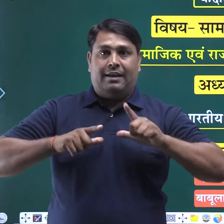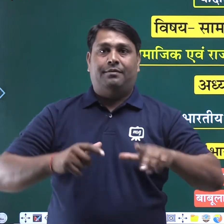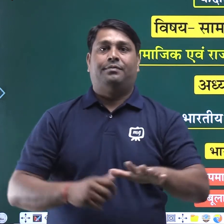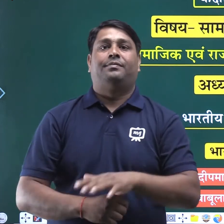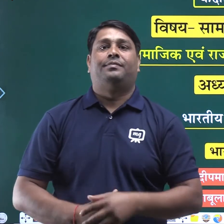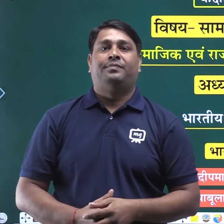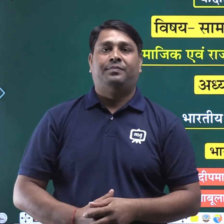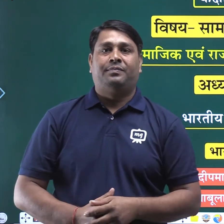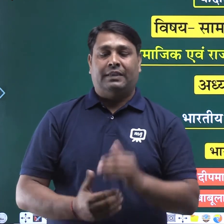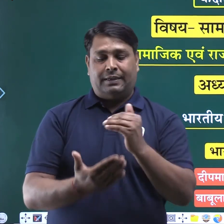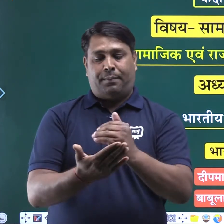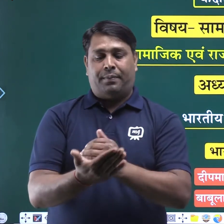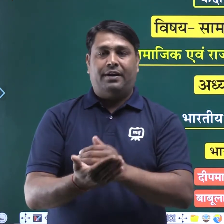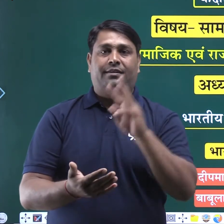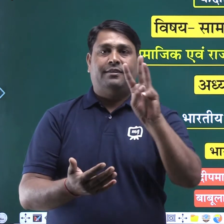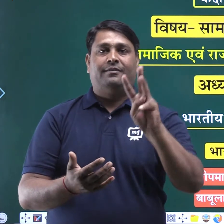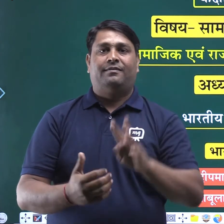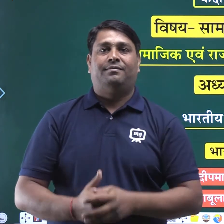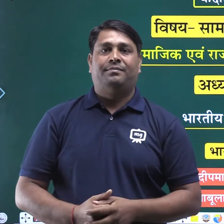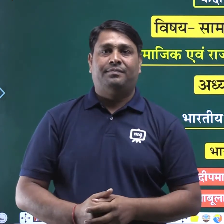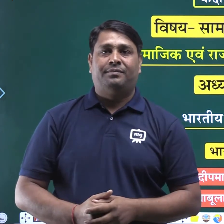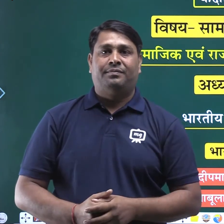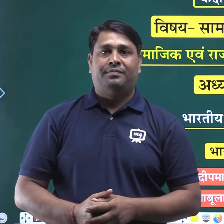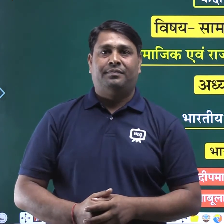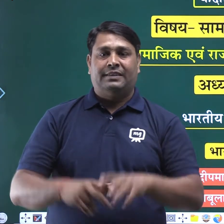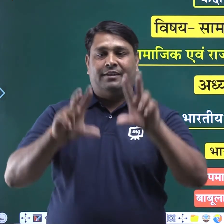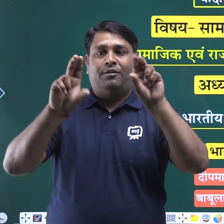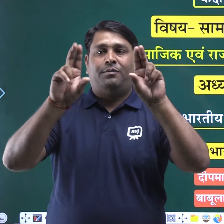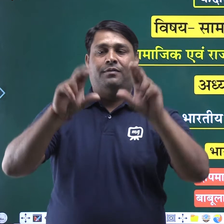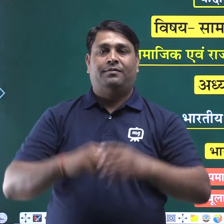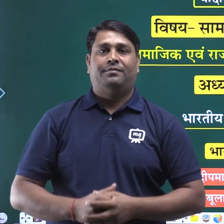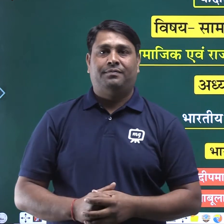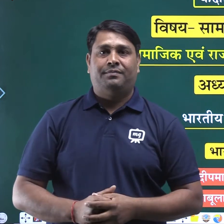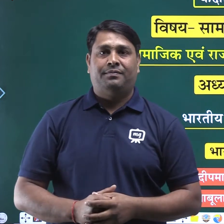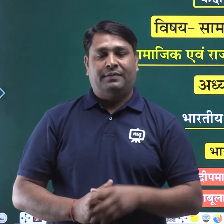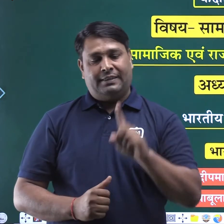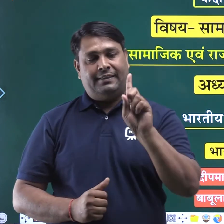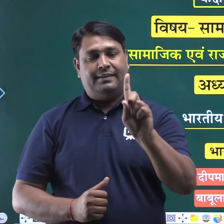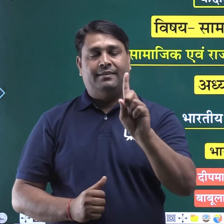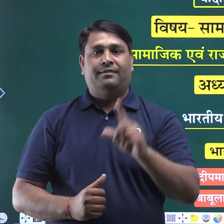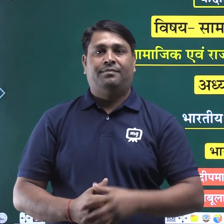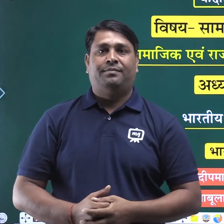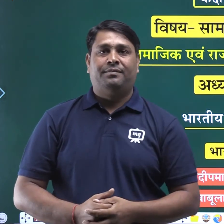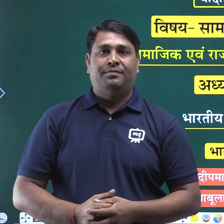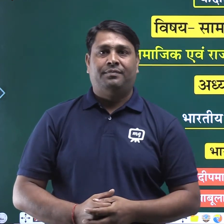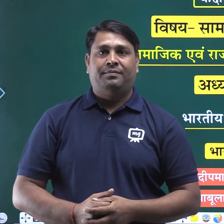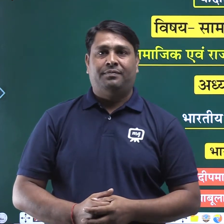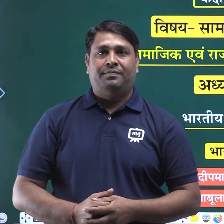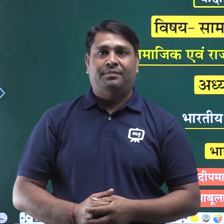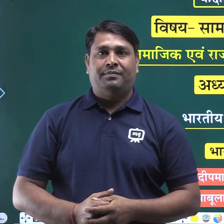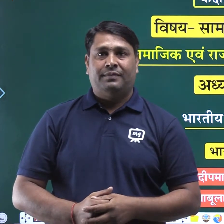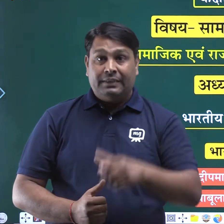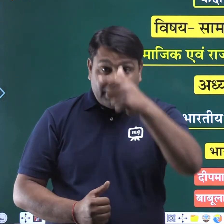भाग तीन अध्याय एक भारती